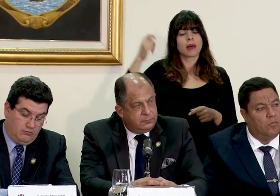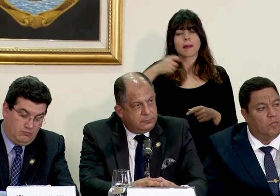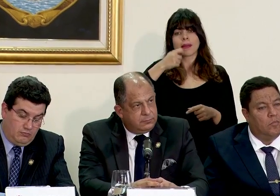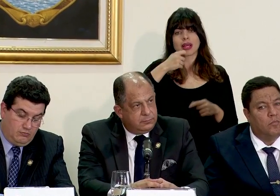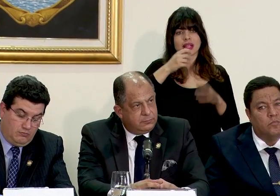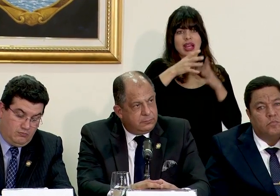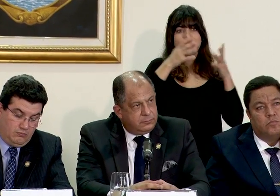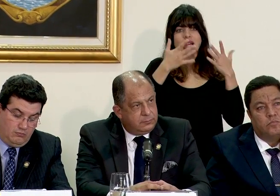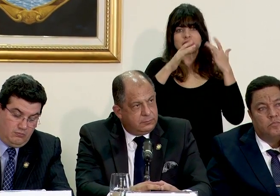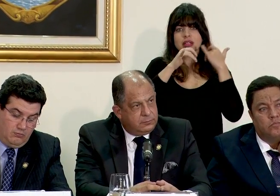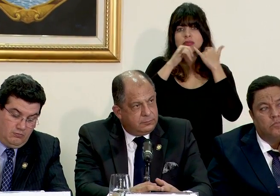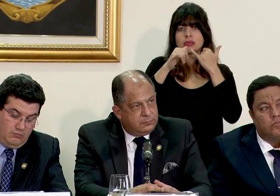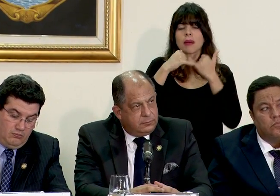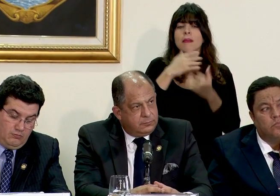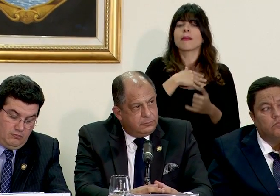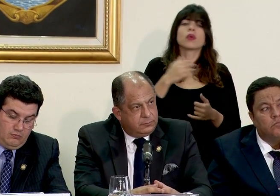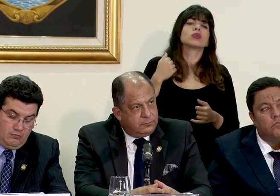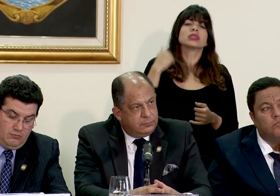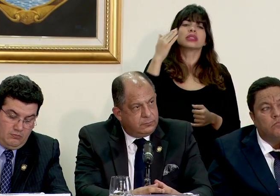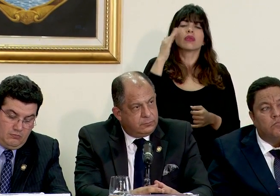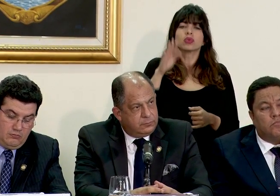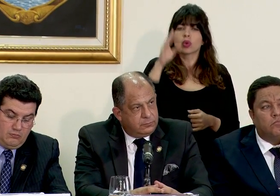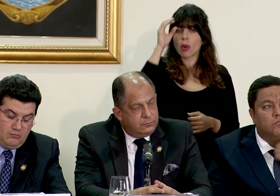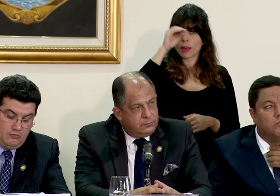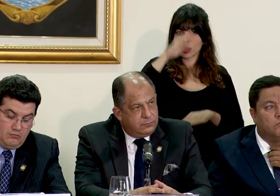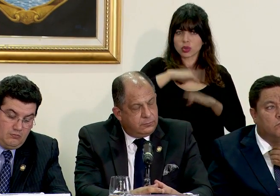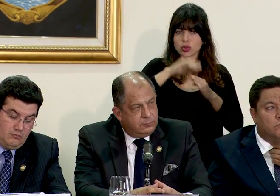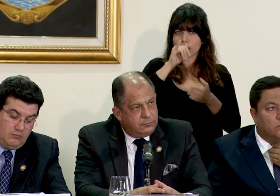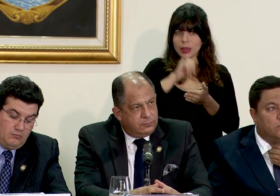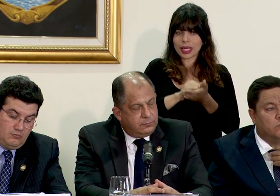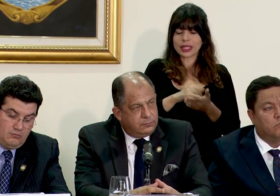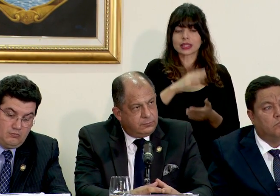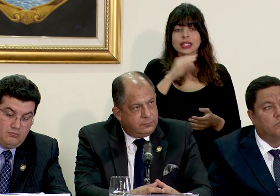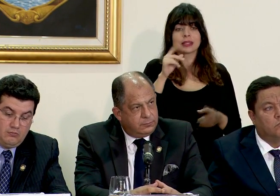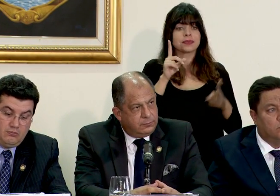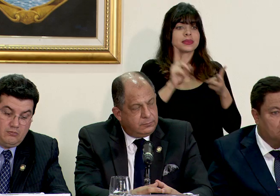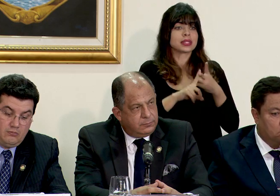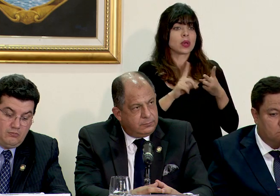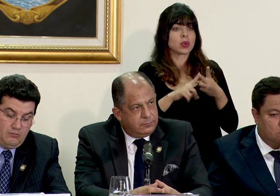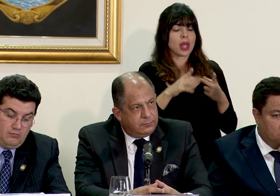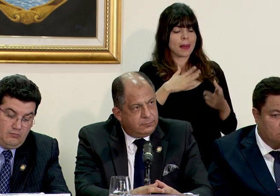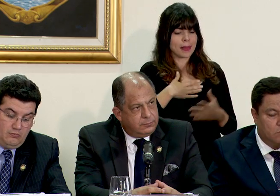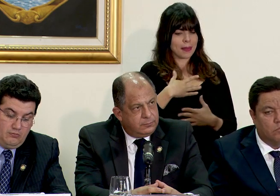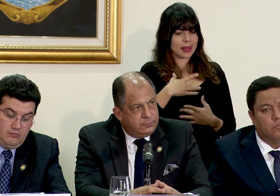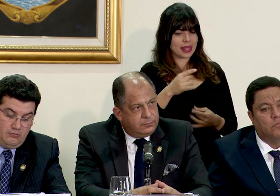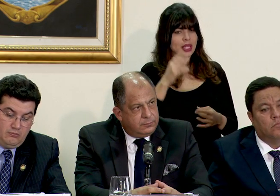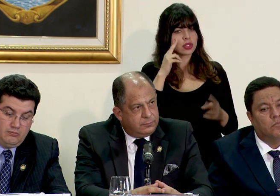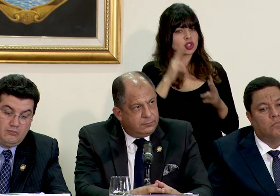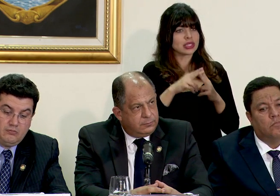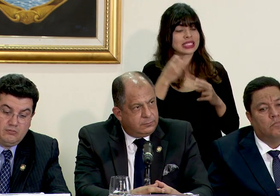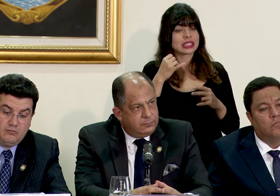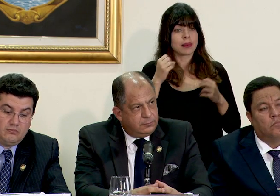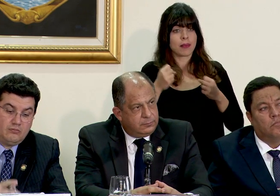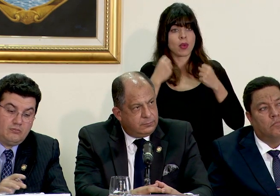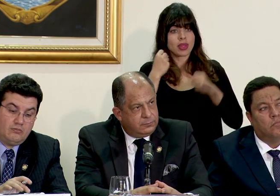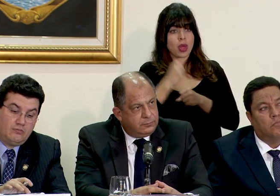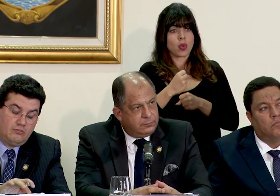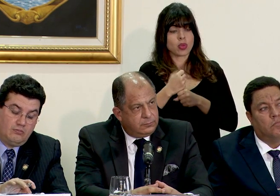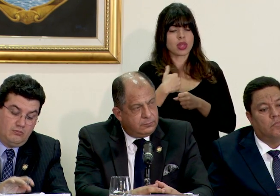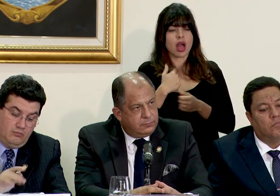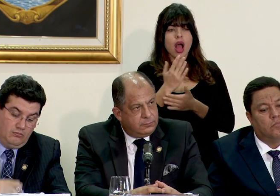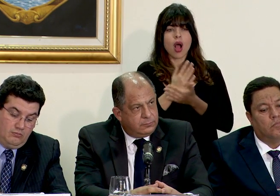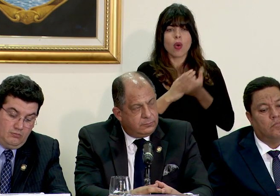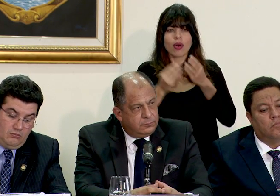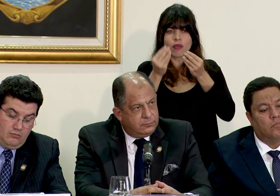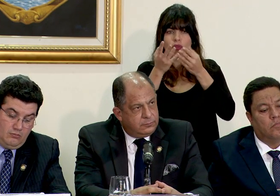grandes lo han denunciado y me gustaría conocer mucho su criterio sobre eso y en segundo lugar me interesa conocer si el poder ejecutivo tiene información